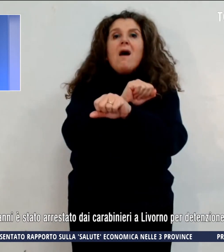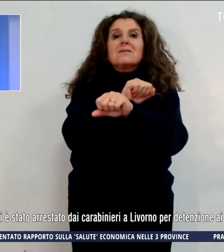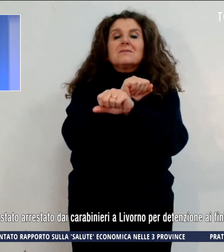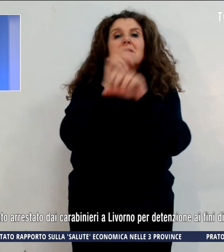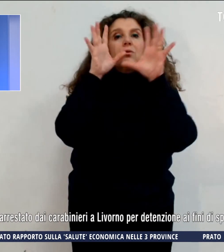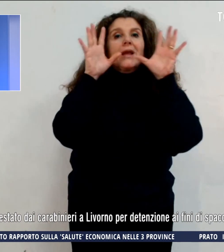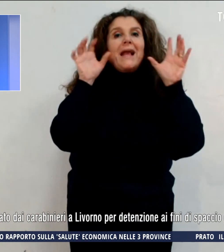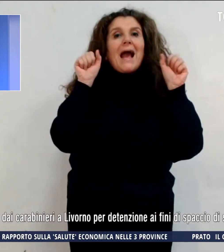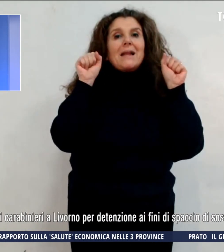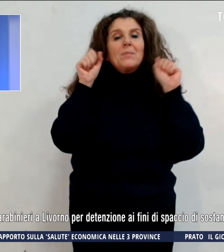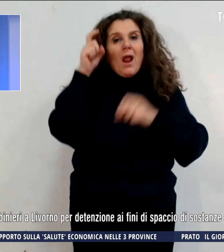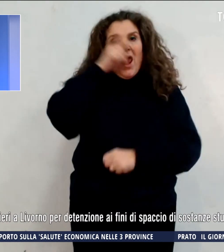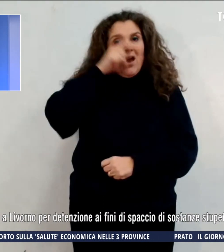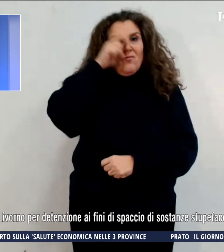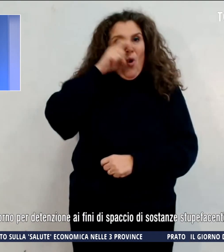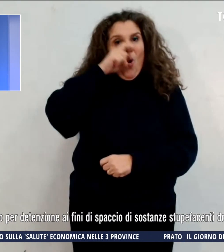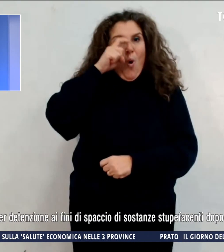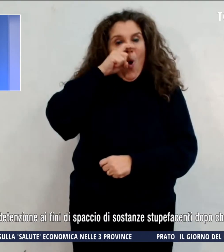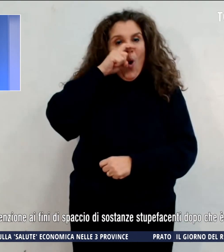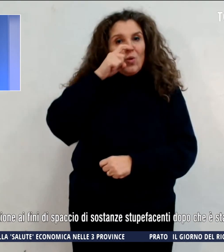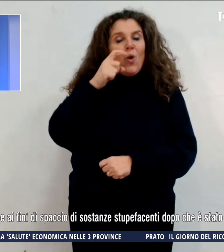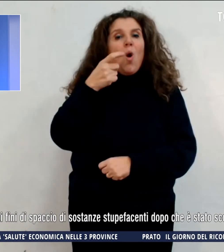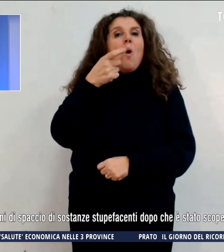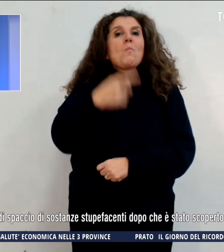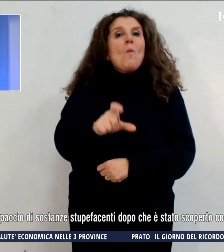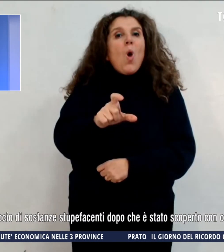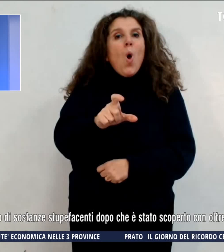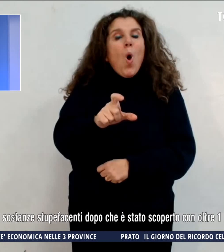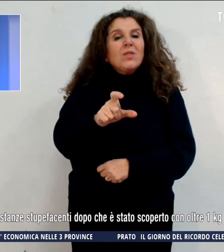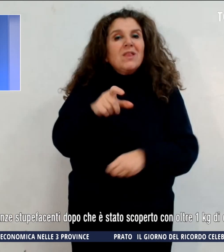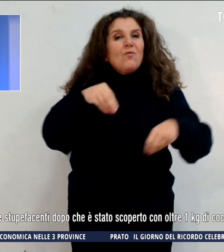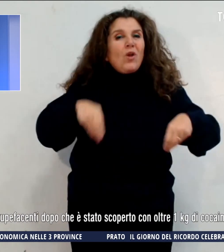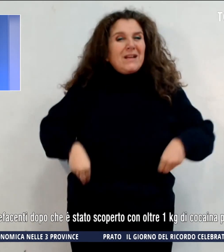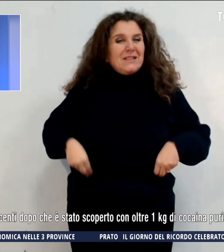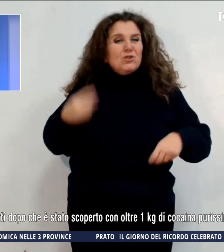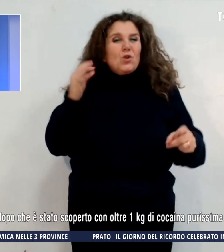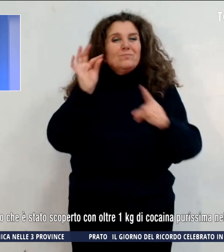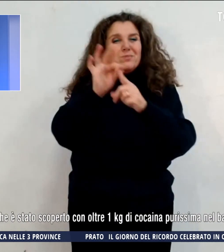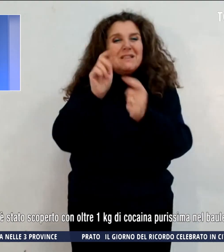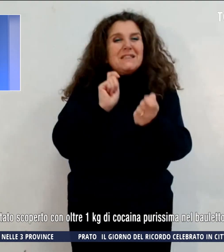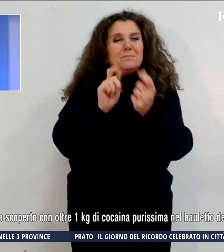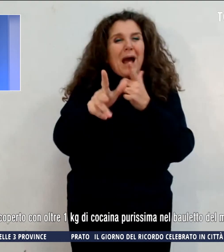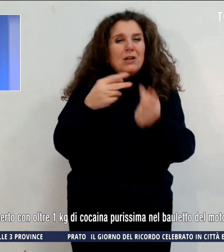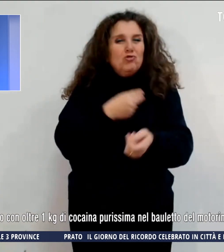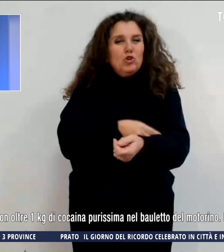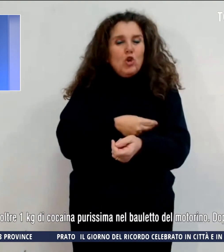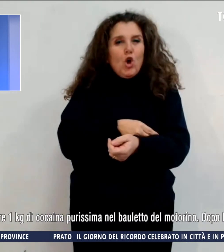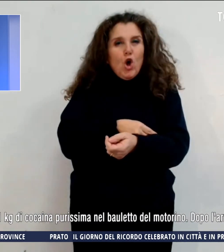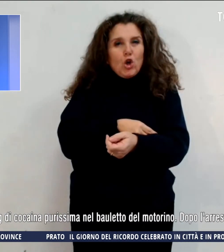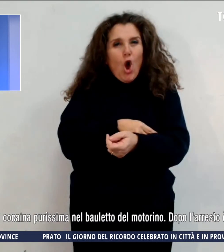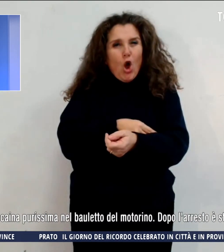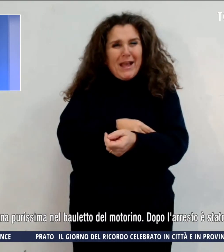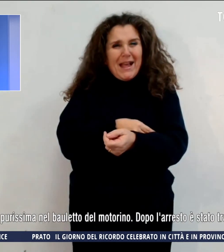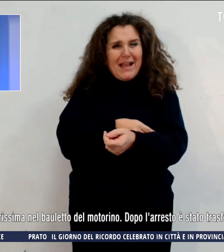a Livorno per detenzione ai fini di spaccio di sostanze stupefacenti dopo che è stato